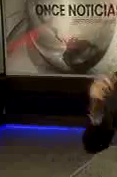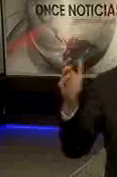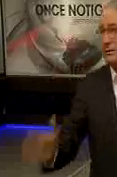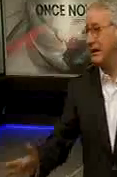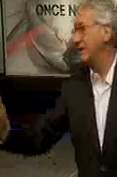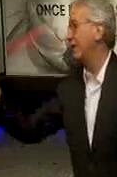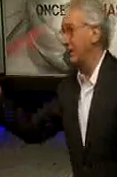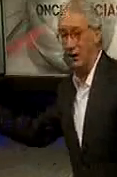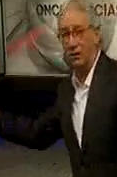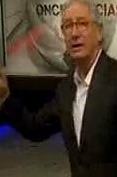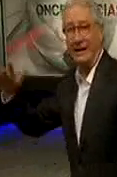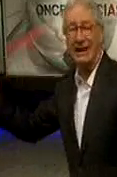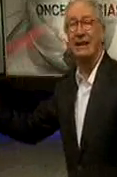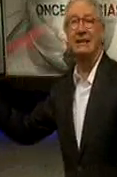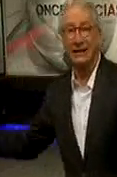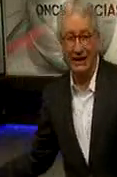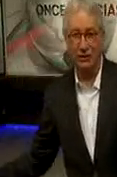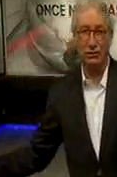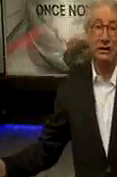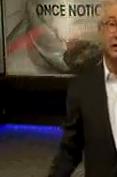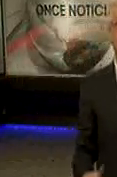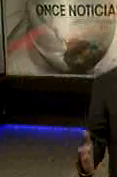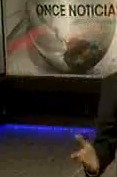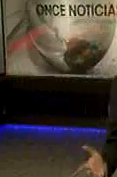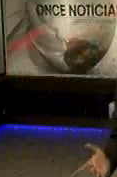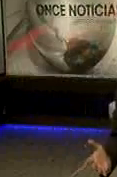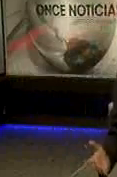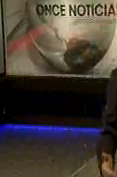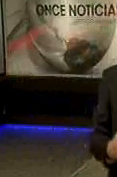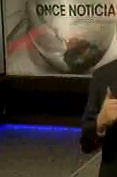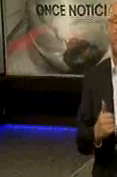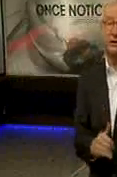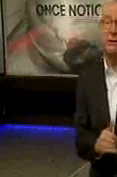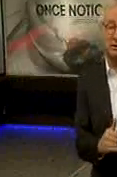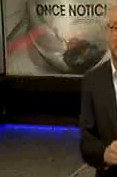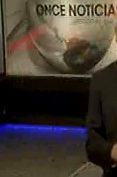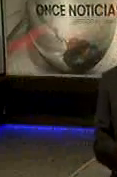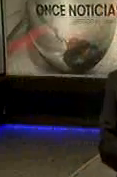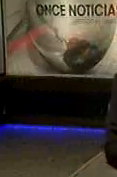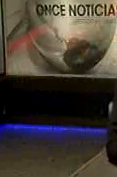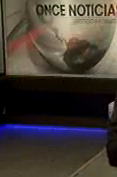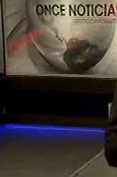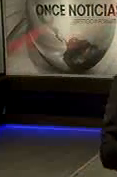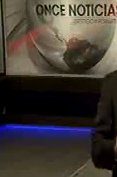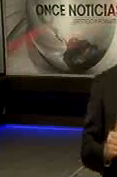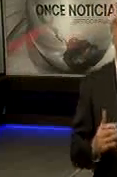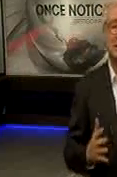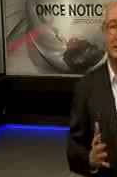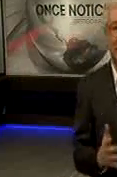esta reforma se hace, el dinero que salga será tanto Entonces, en eso andamos Entonces, efectivamente El mes de octubre es el mes de